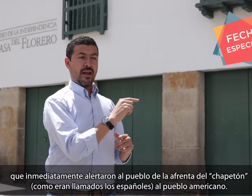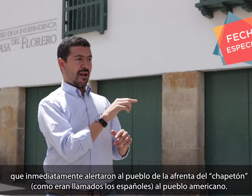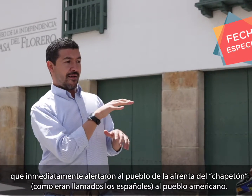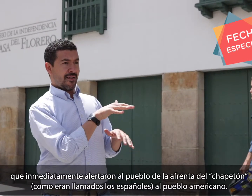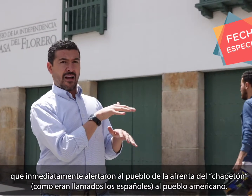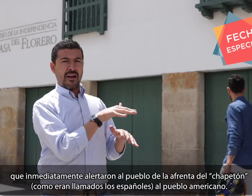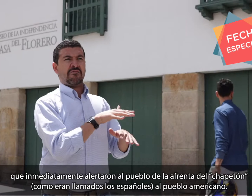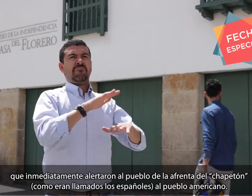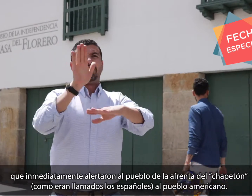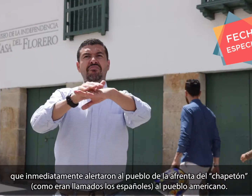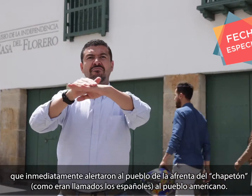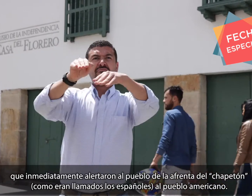pueblo americano.